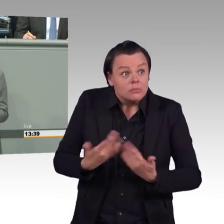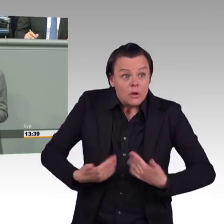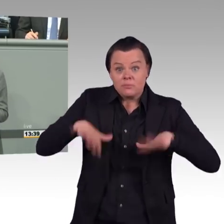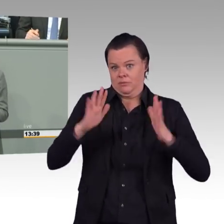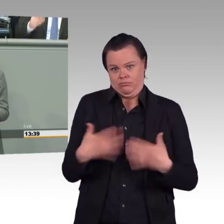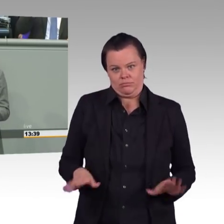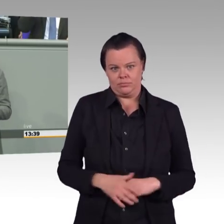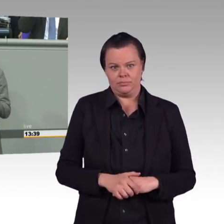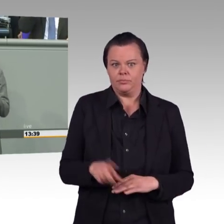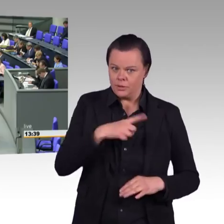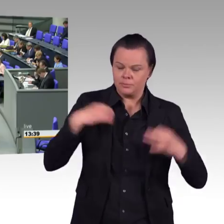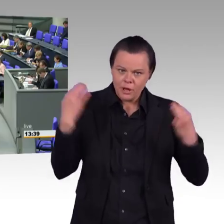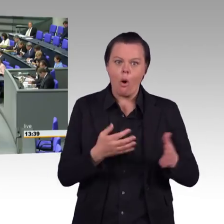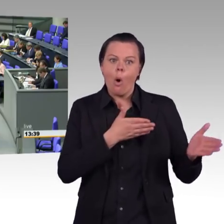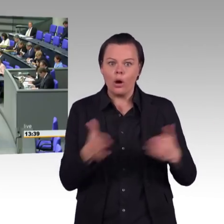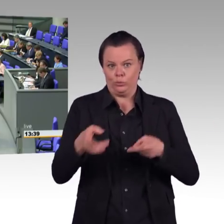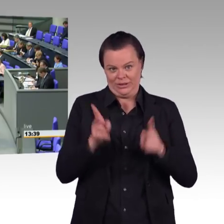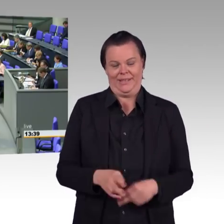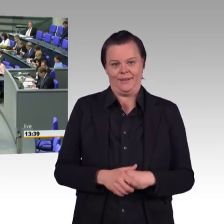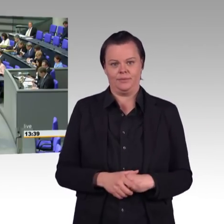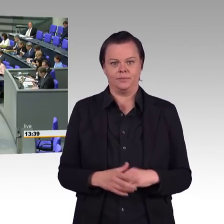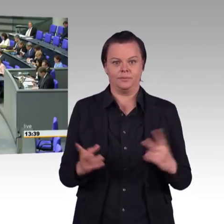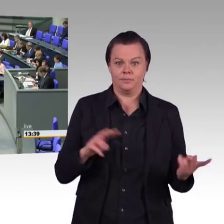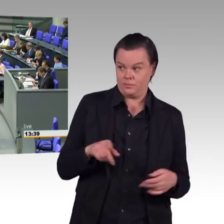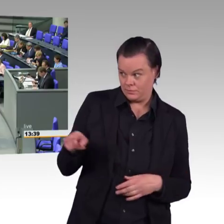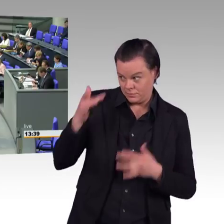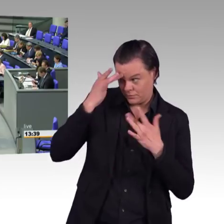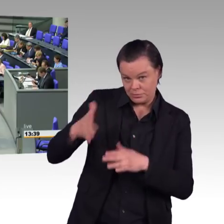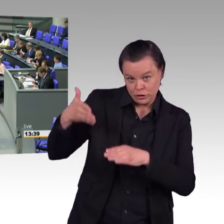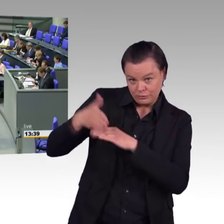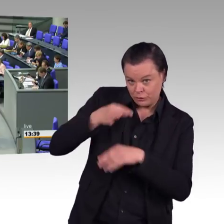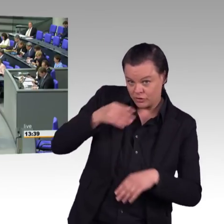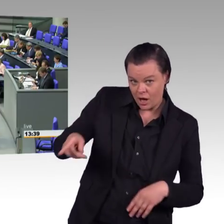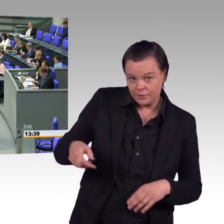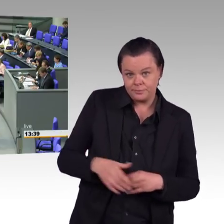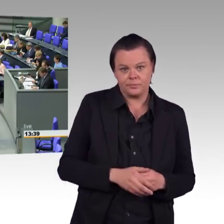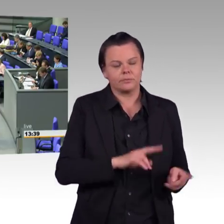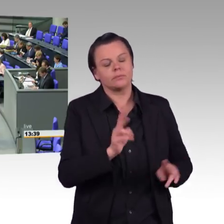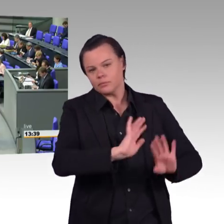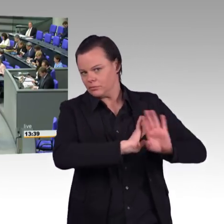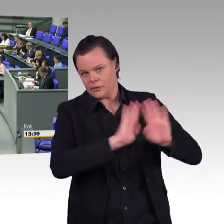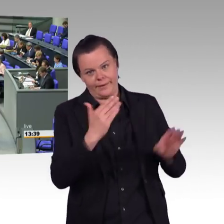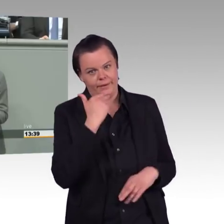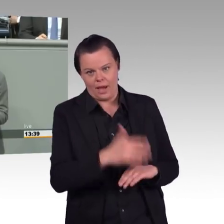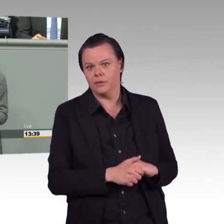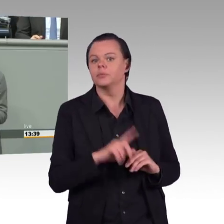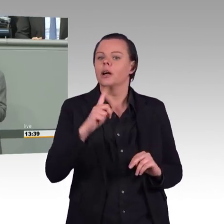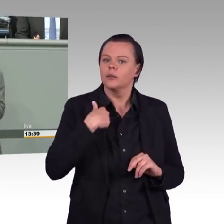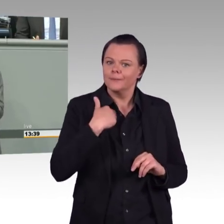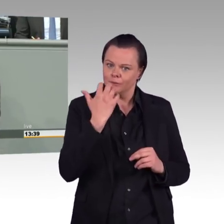Prozent. Zehn Prozent macht der europaweite CO2-Ausstoß am weltweiten Ausstoß aus. Und